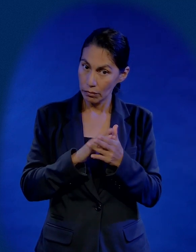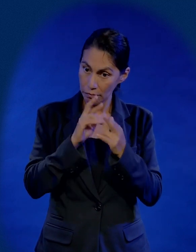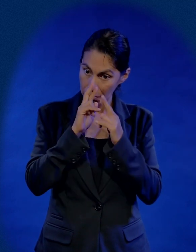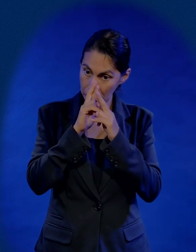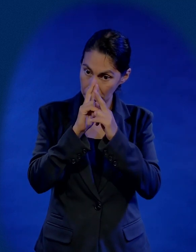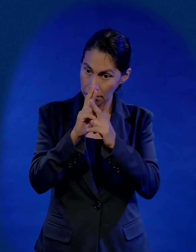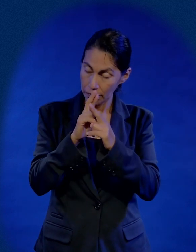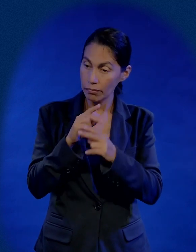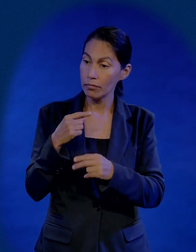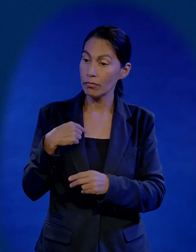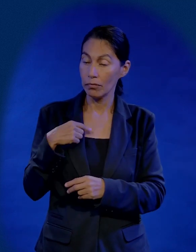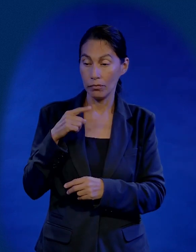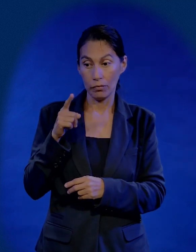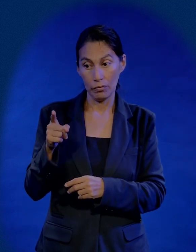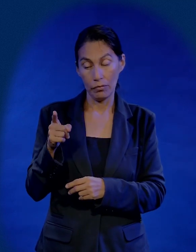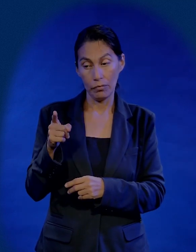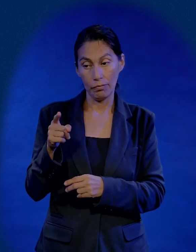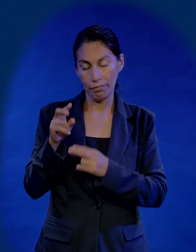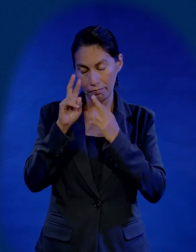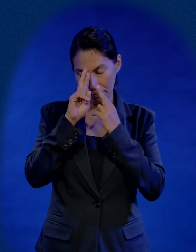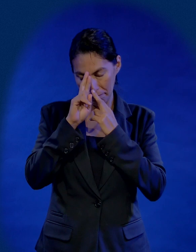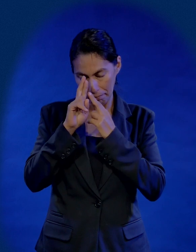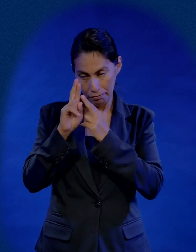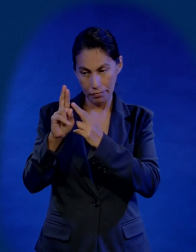ok te respeto tanto